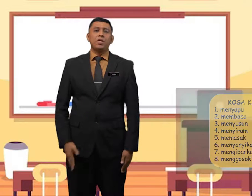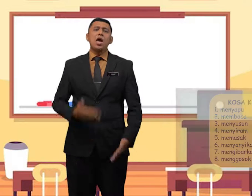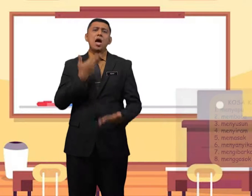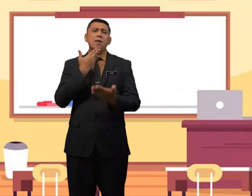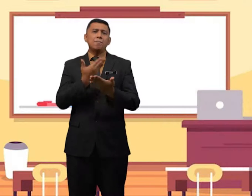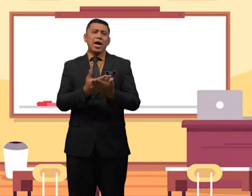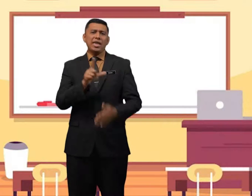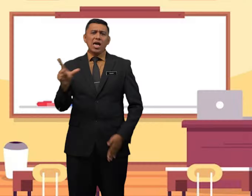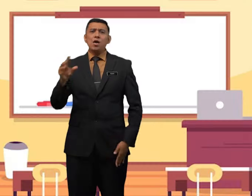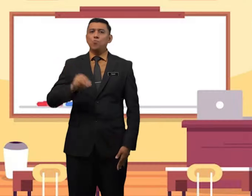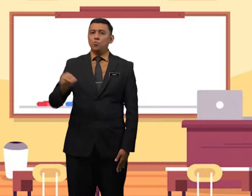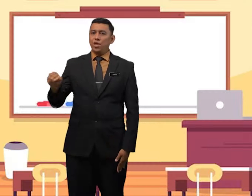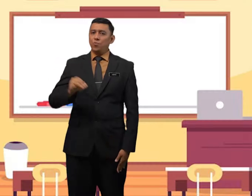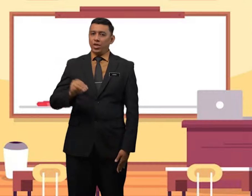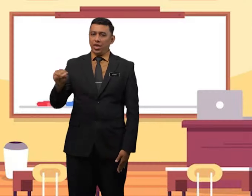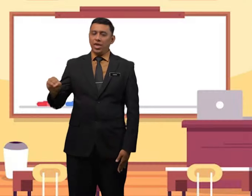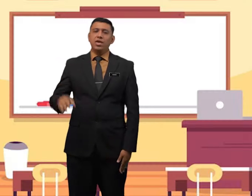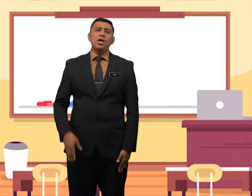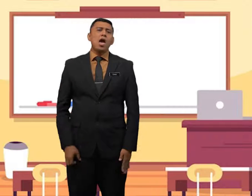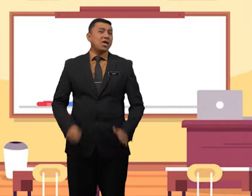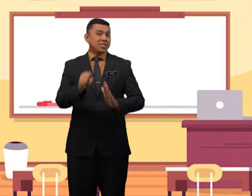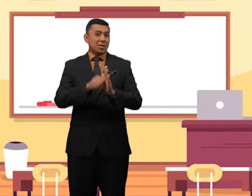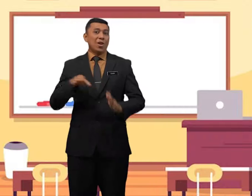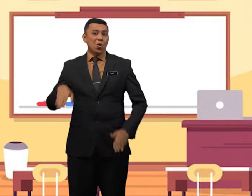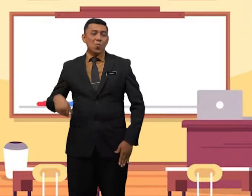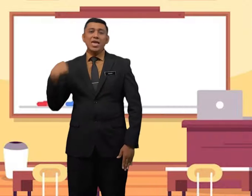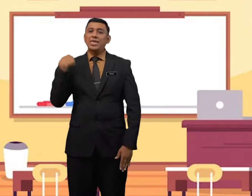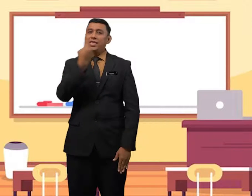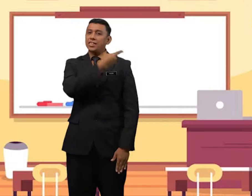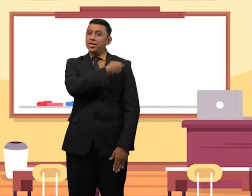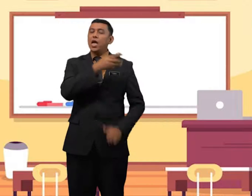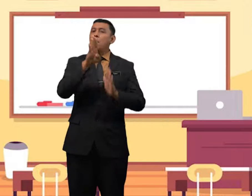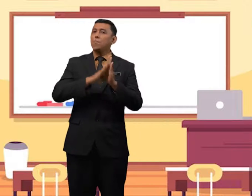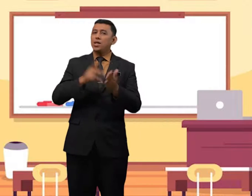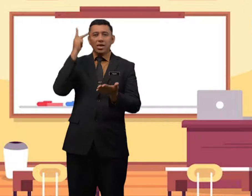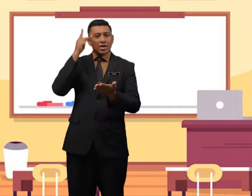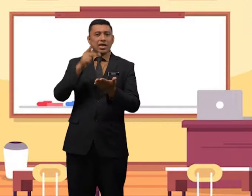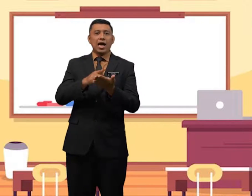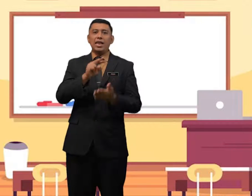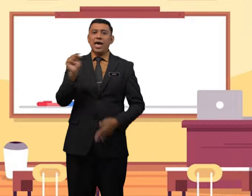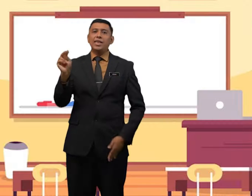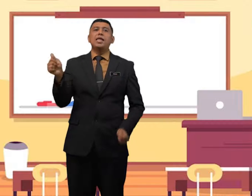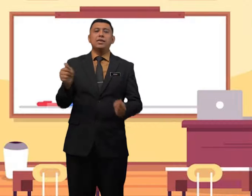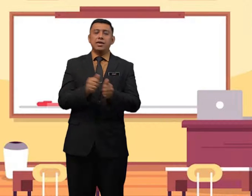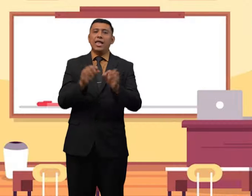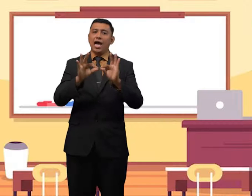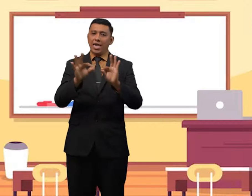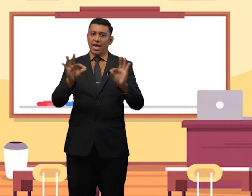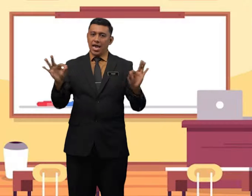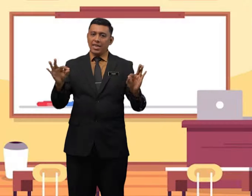baiklah, murid-murid, sebelum kita berkenalan dengan Ayat,